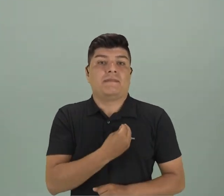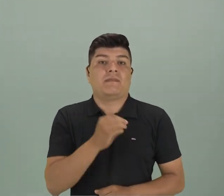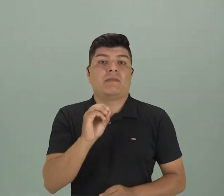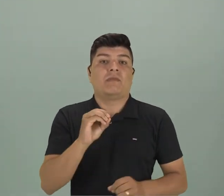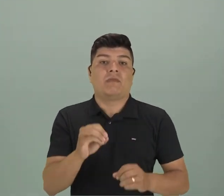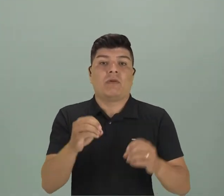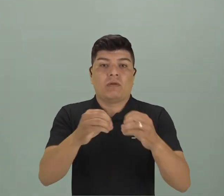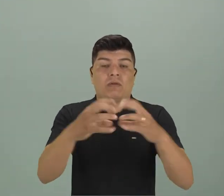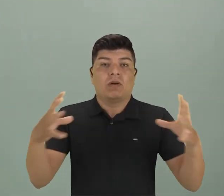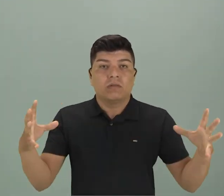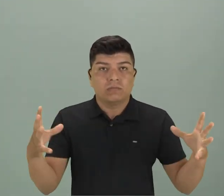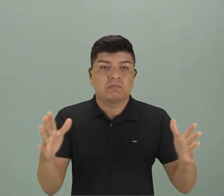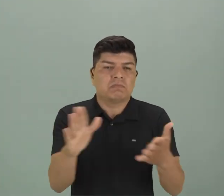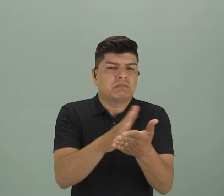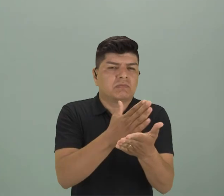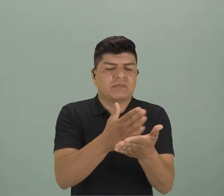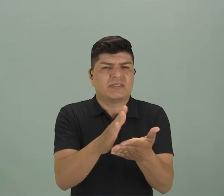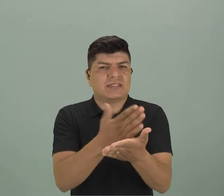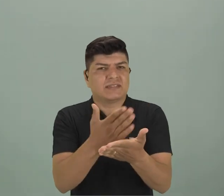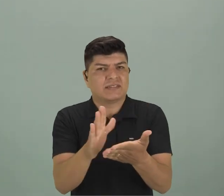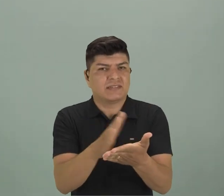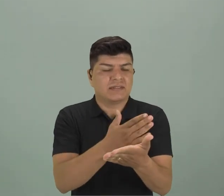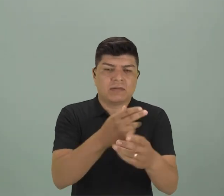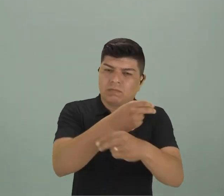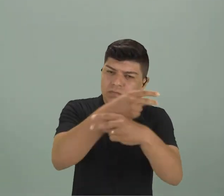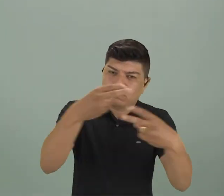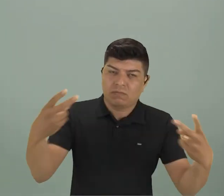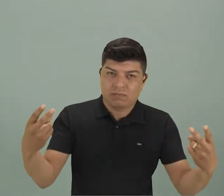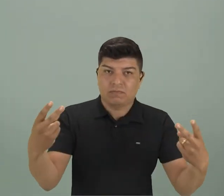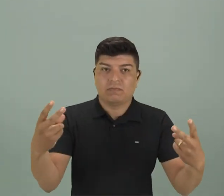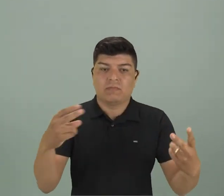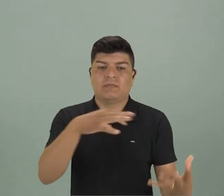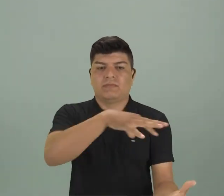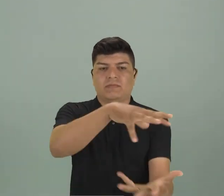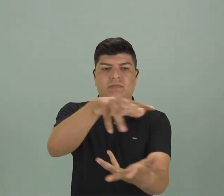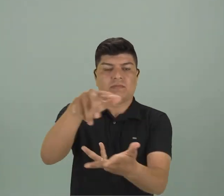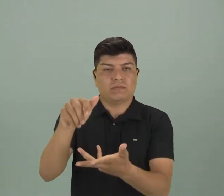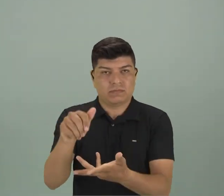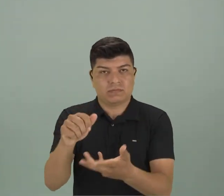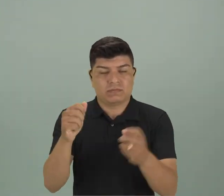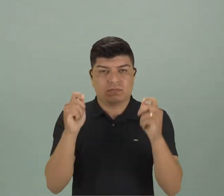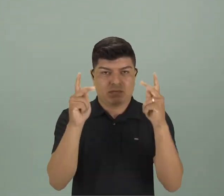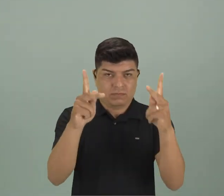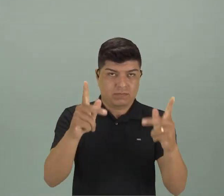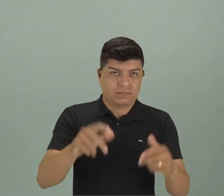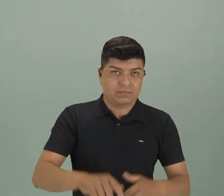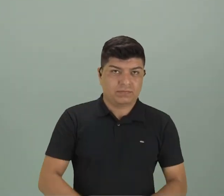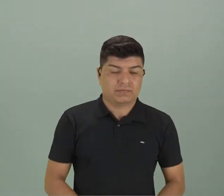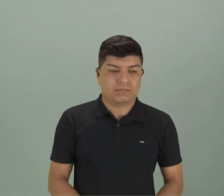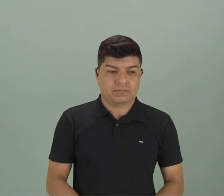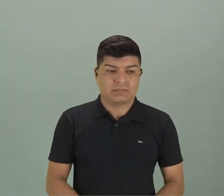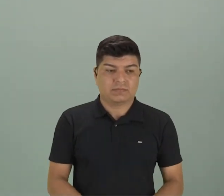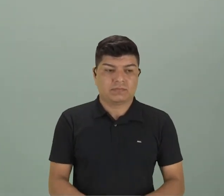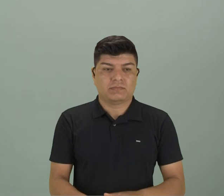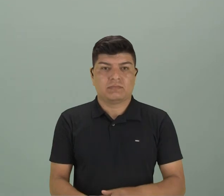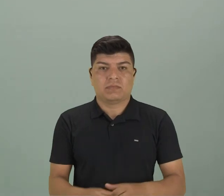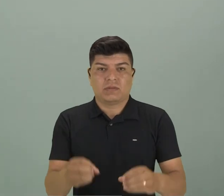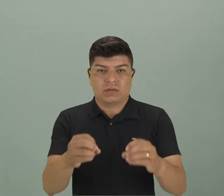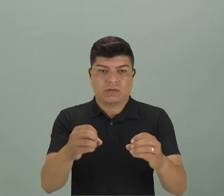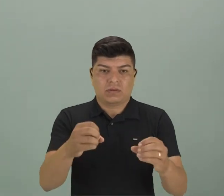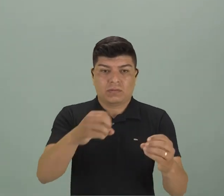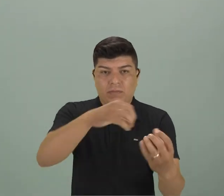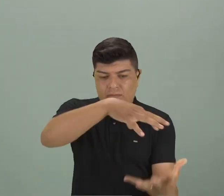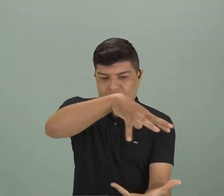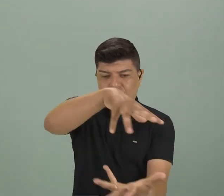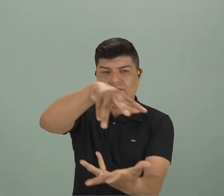de algo o de alguna cosa referente al nuestro mundo, ¿ok? La ciencia de la tierra, por